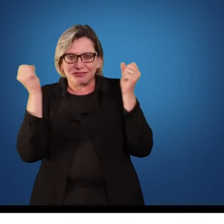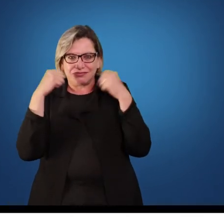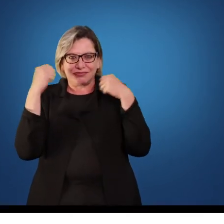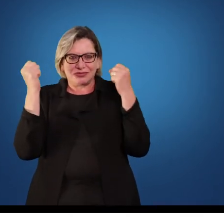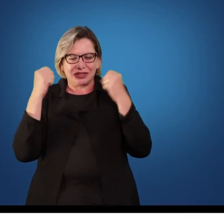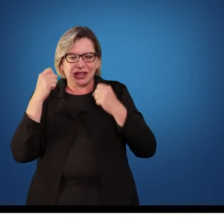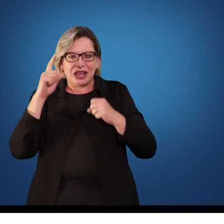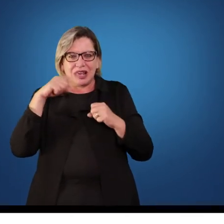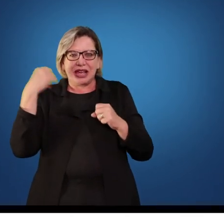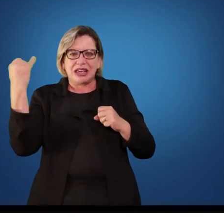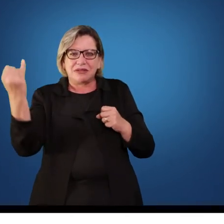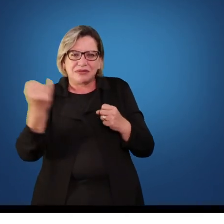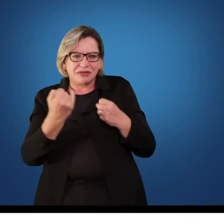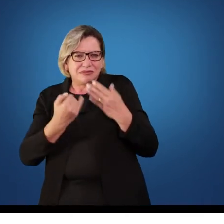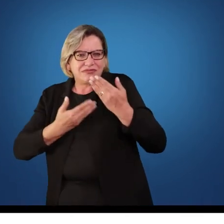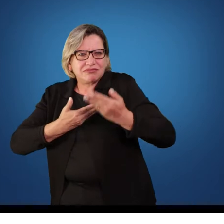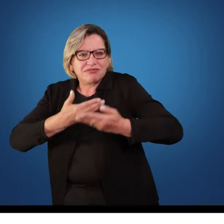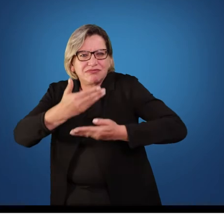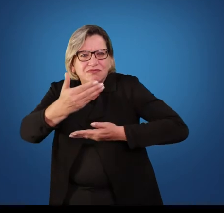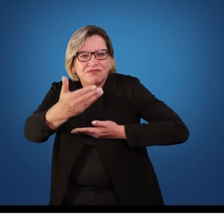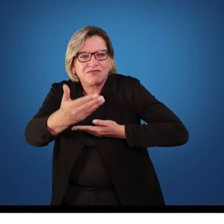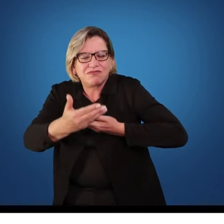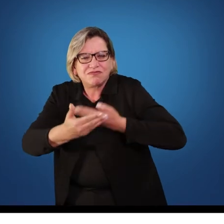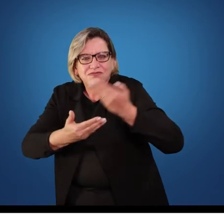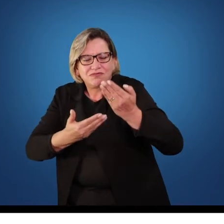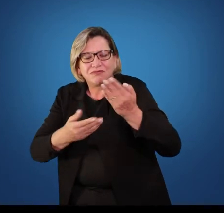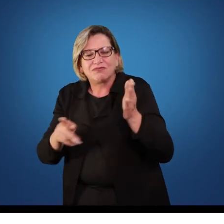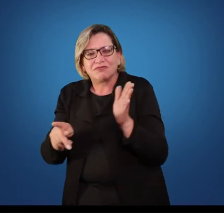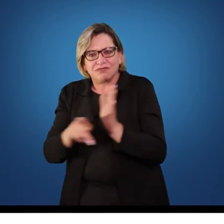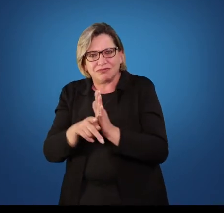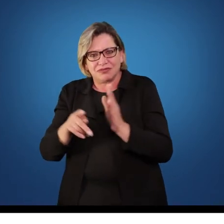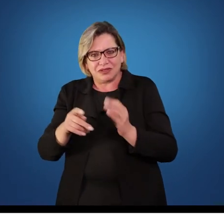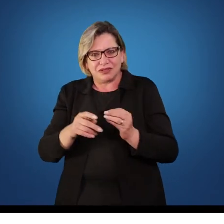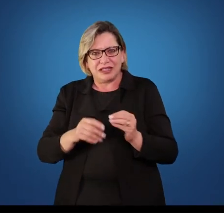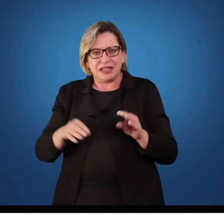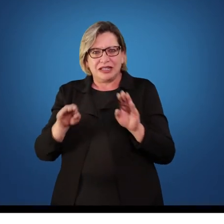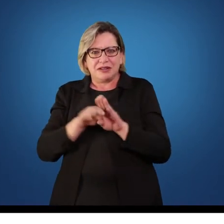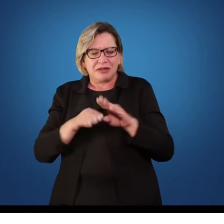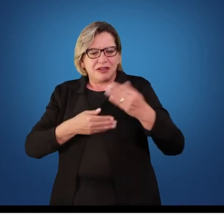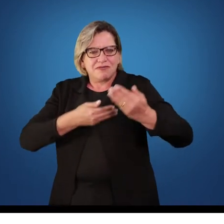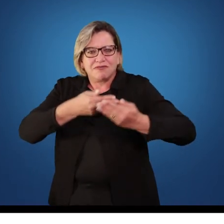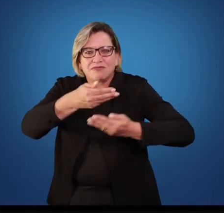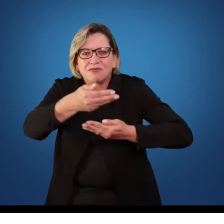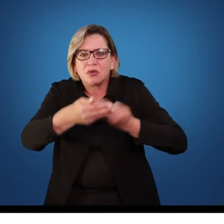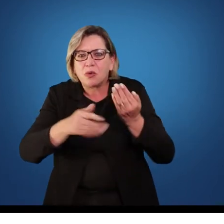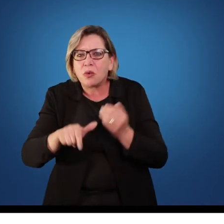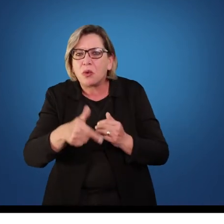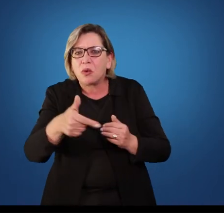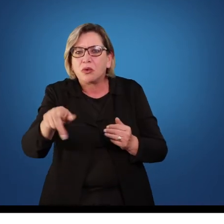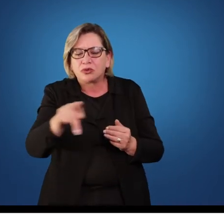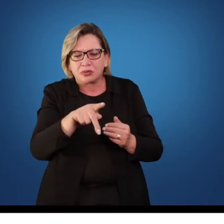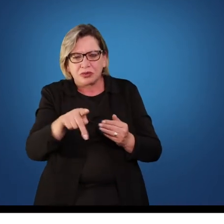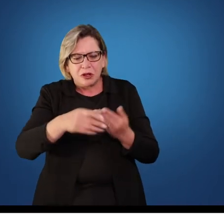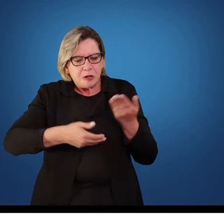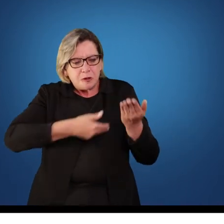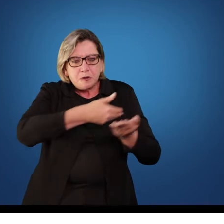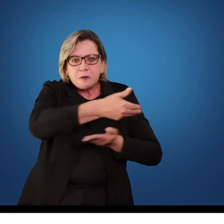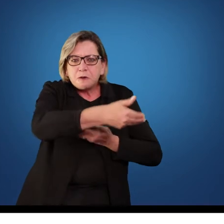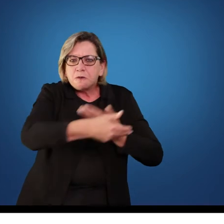ambiente em que você está são fundamentais. Então, a relação que você tem com outro professor que lá já está, com os alunos aos quais você tem